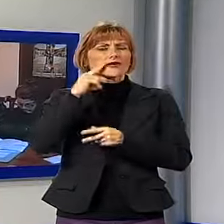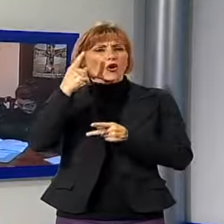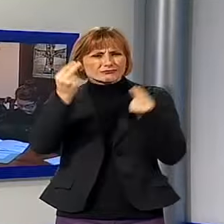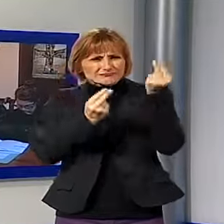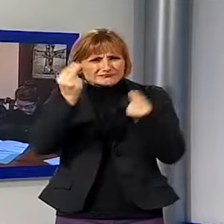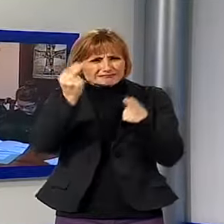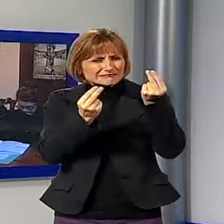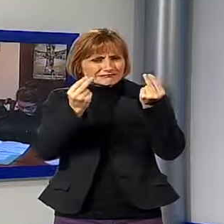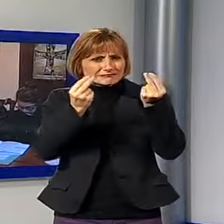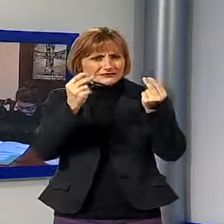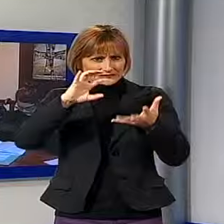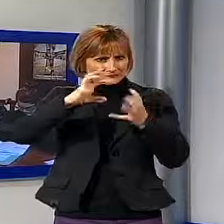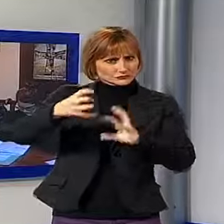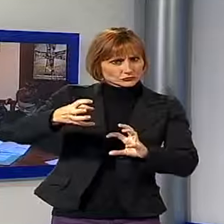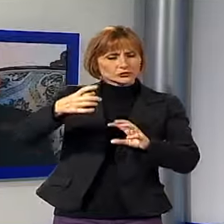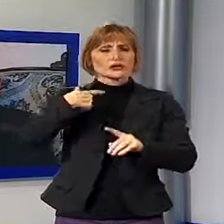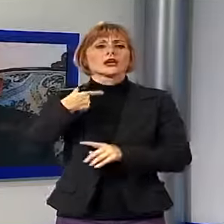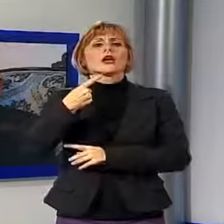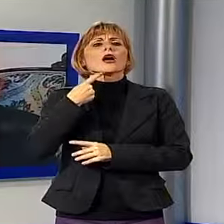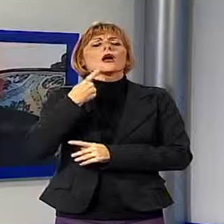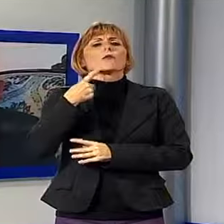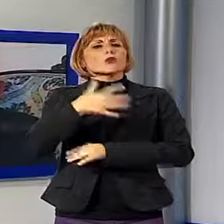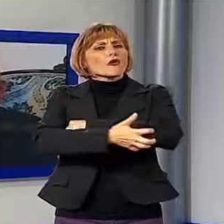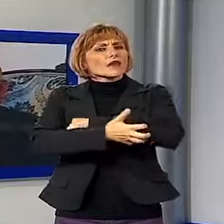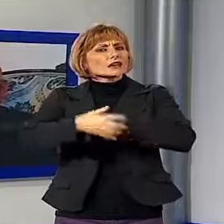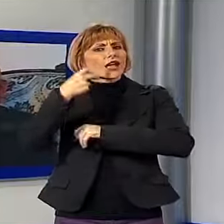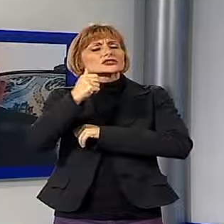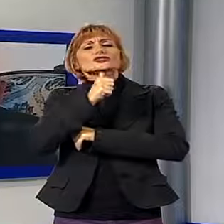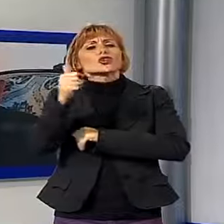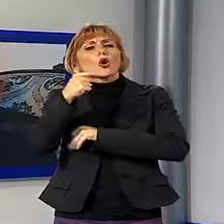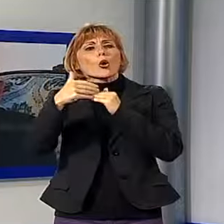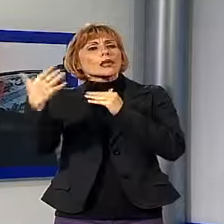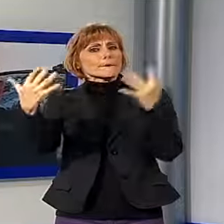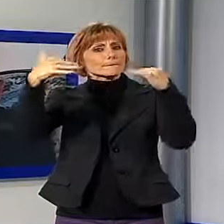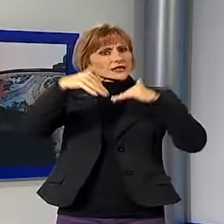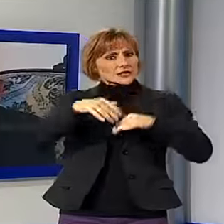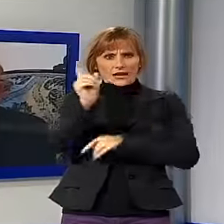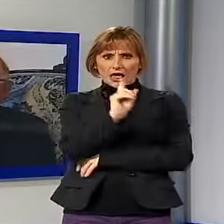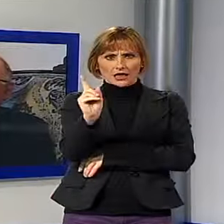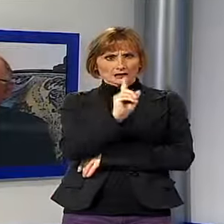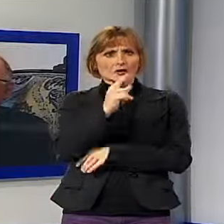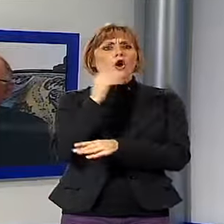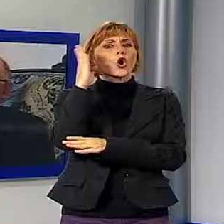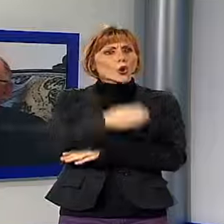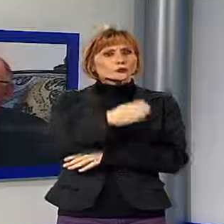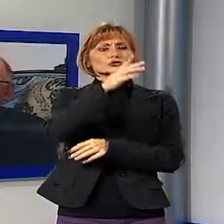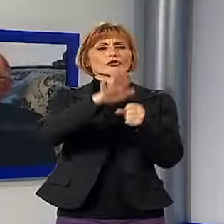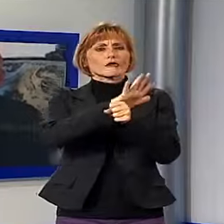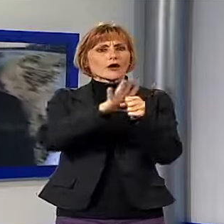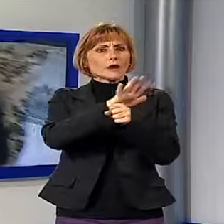povertà non riguarda solo gli immigrati, tutt'altro, e sempre più spesso colpisce famiglie impensabili, magari colte all